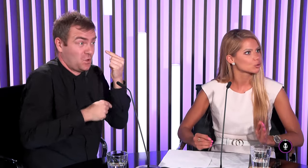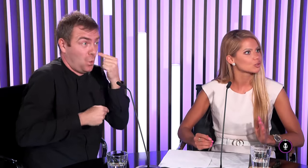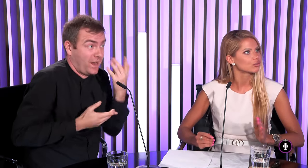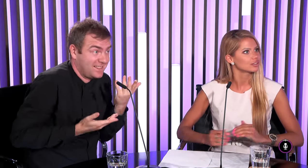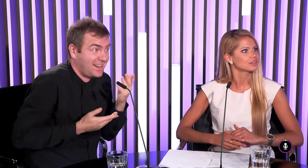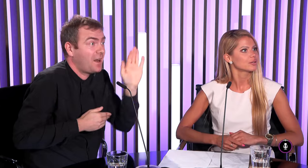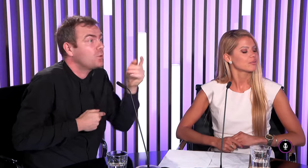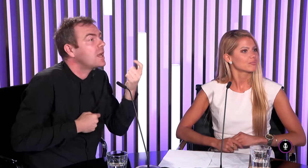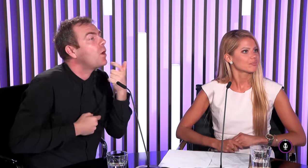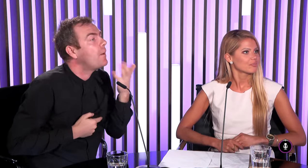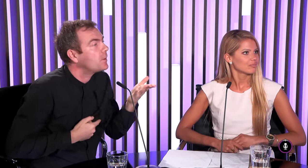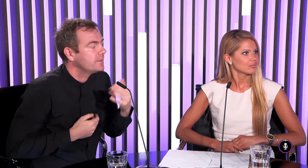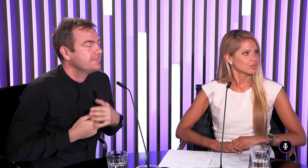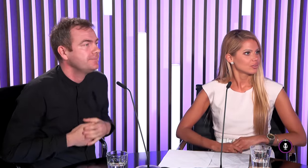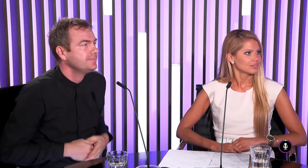vás máme osloviť